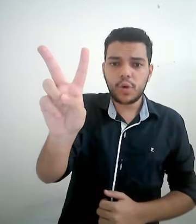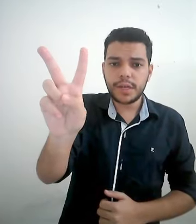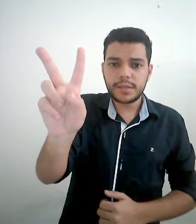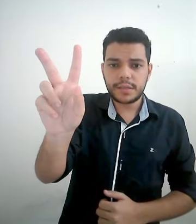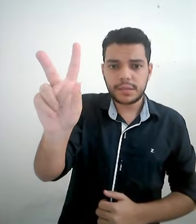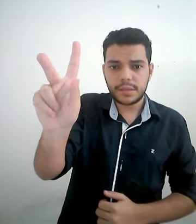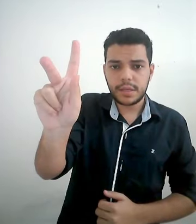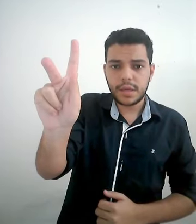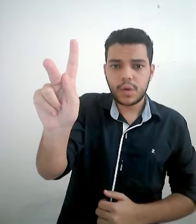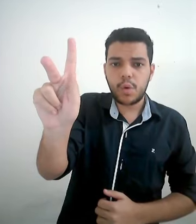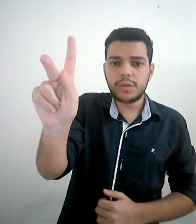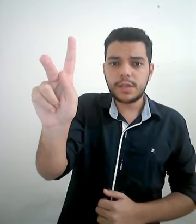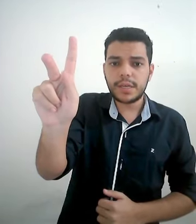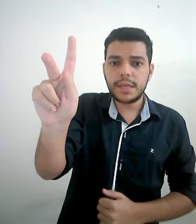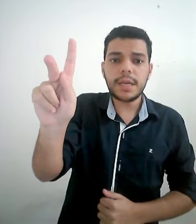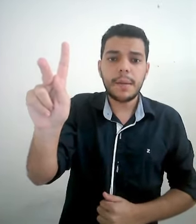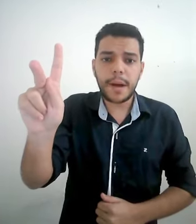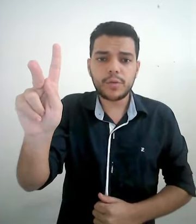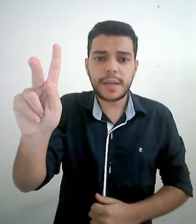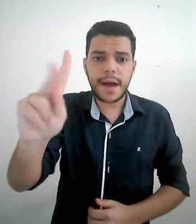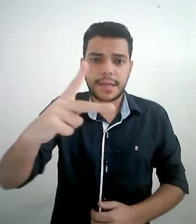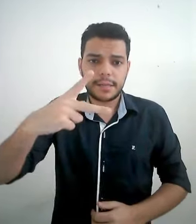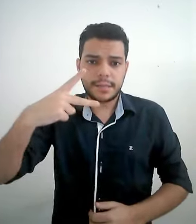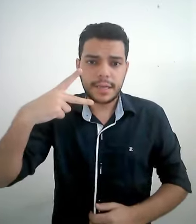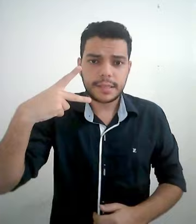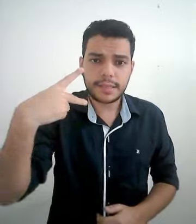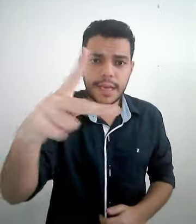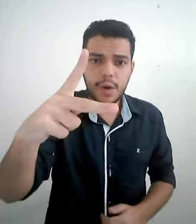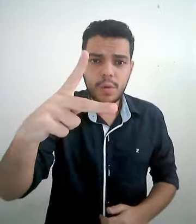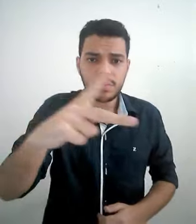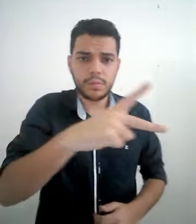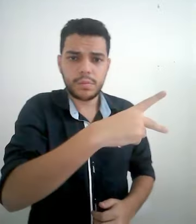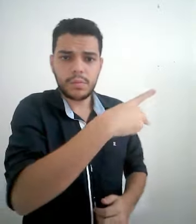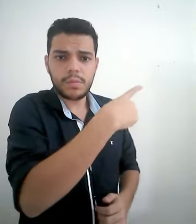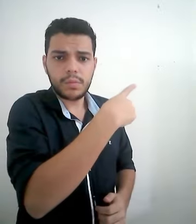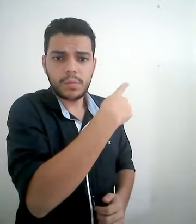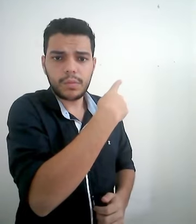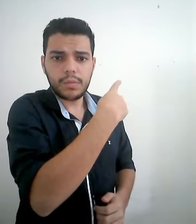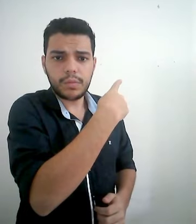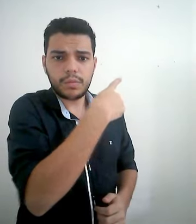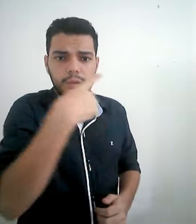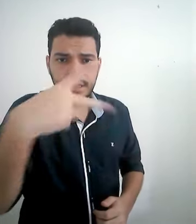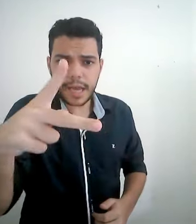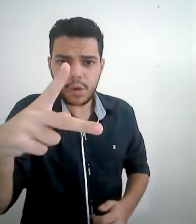dois. Com o dedo aqui para os demais. Seu, teu